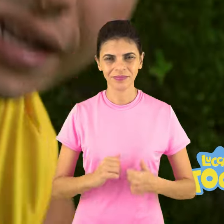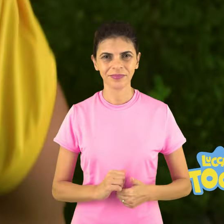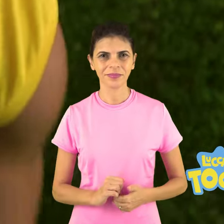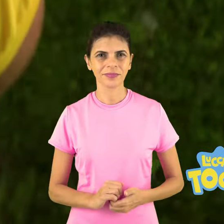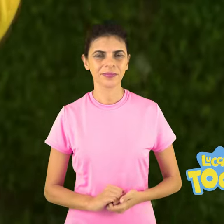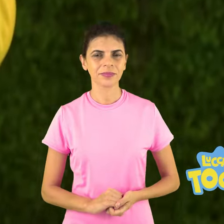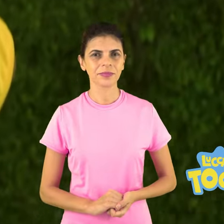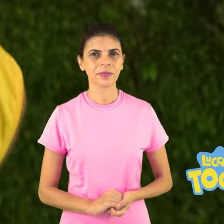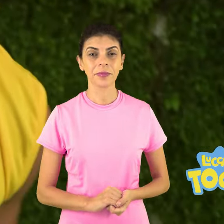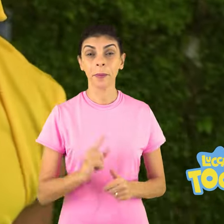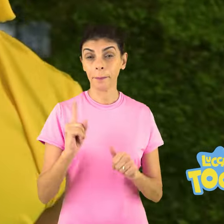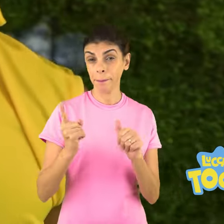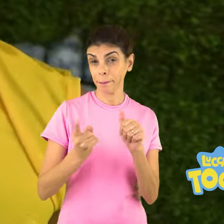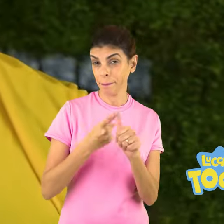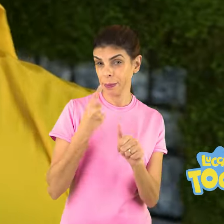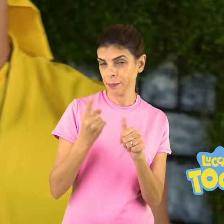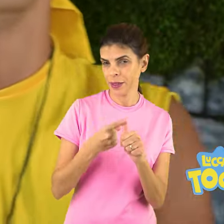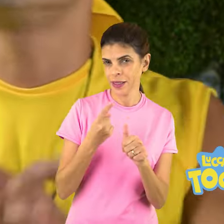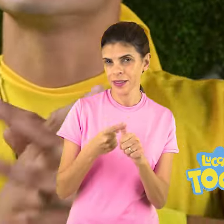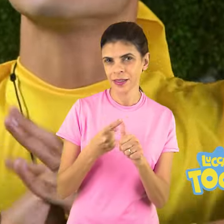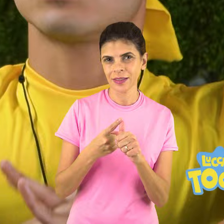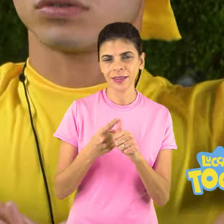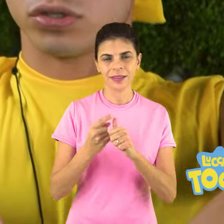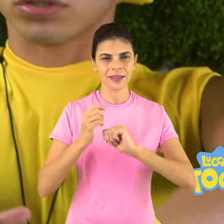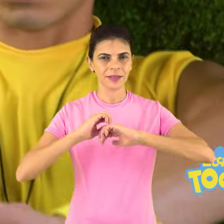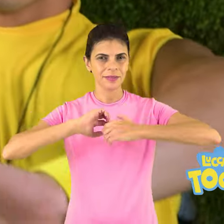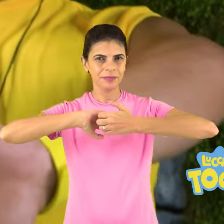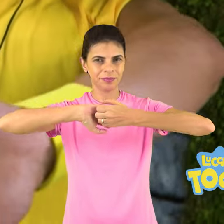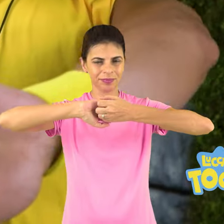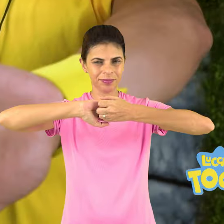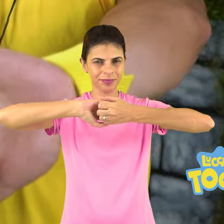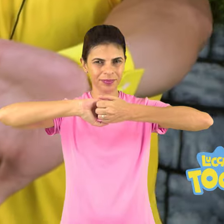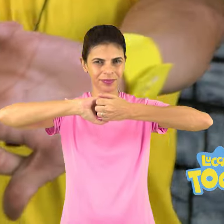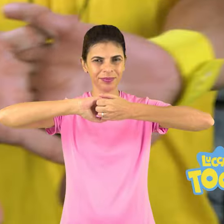A gente vai começar alongando os braços. Vamos? Vamos.